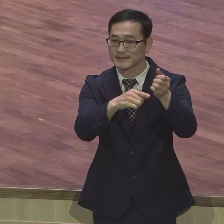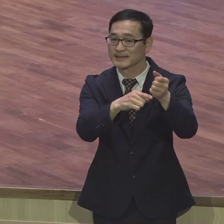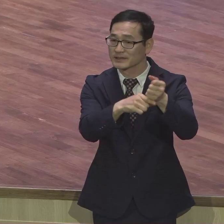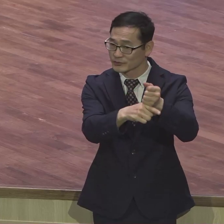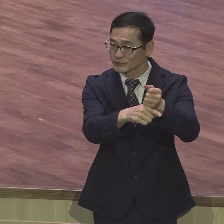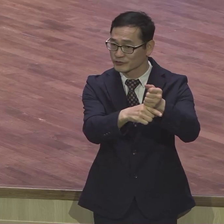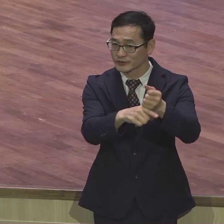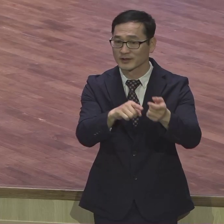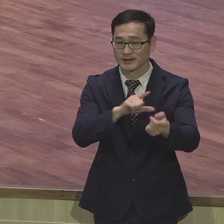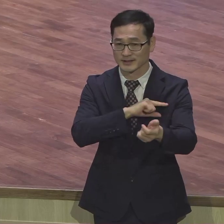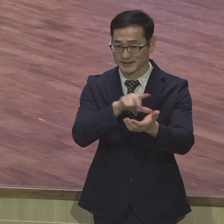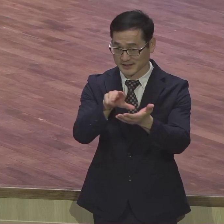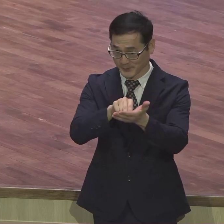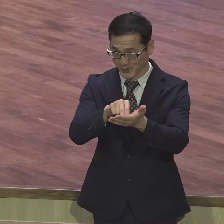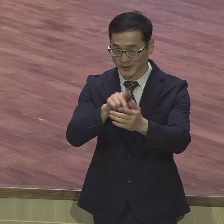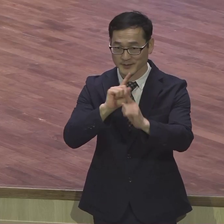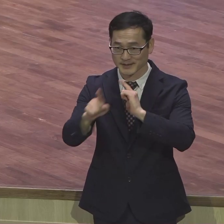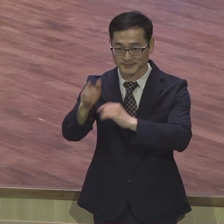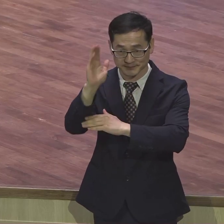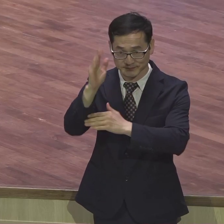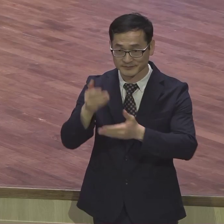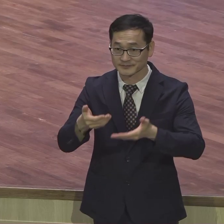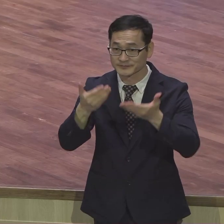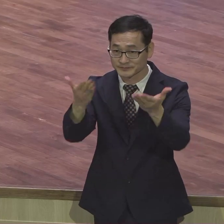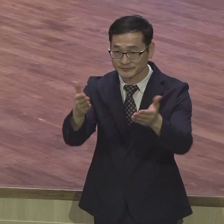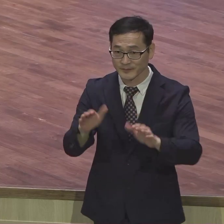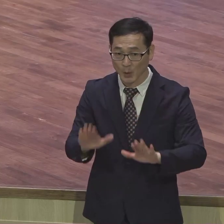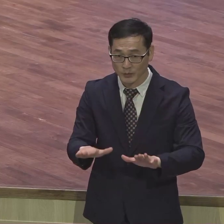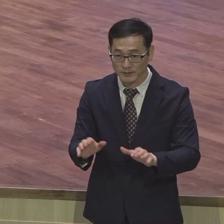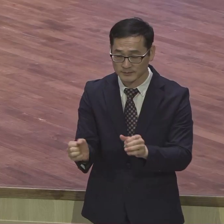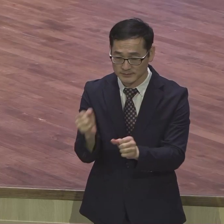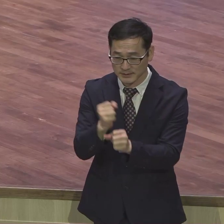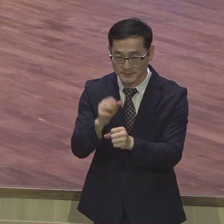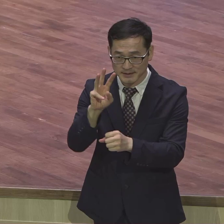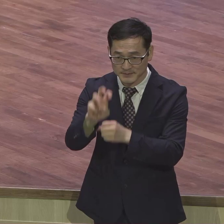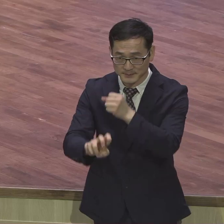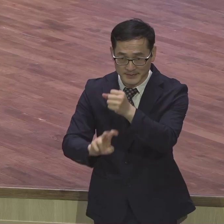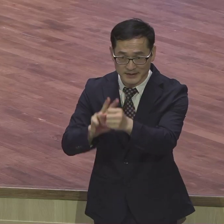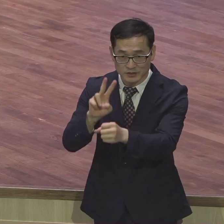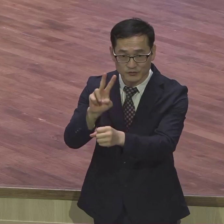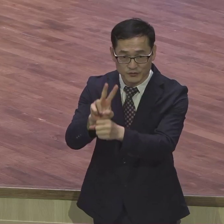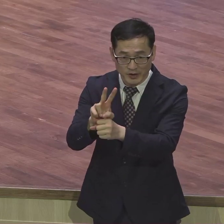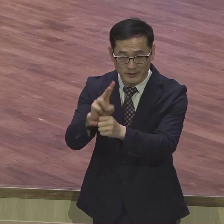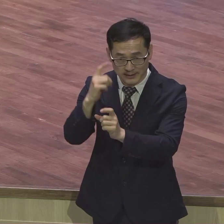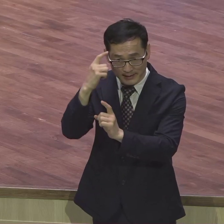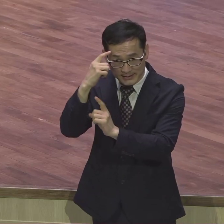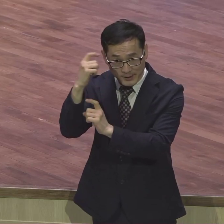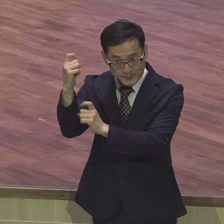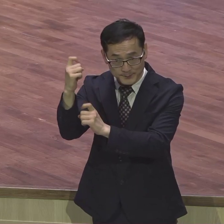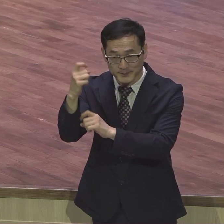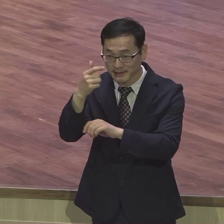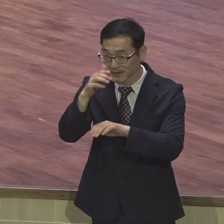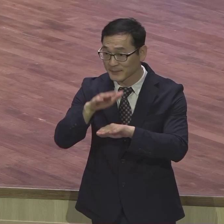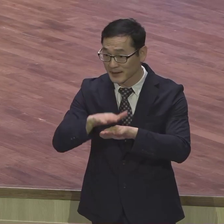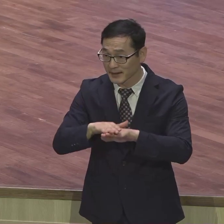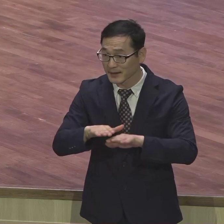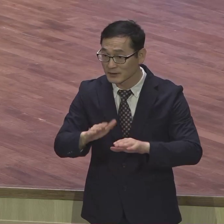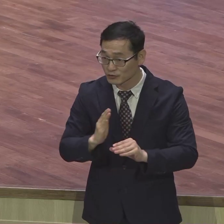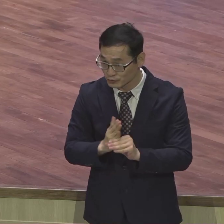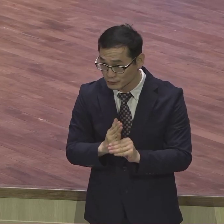드립니다. 오늘은 예원교회의 장립 32주년을 기념하는 주일입니다. 32년 전에